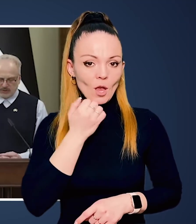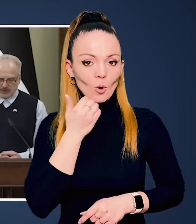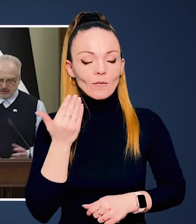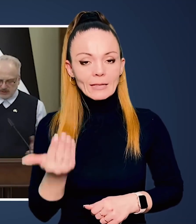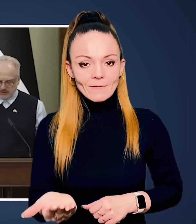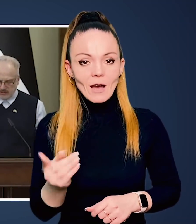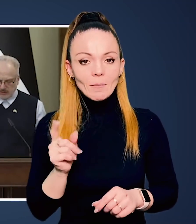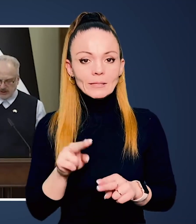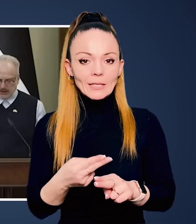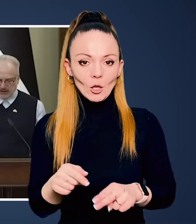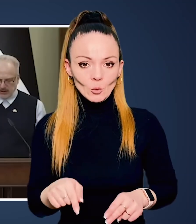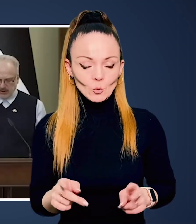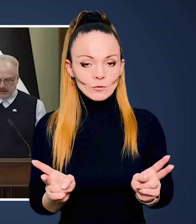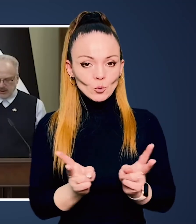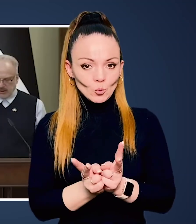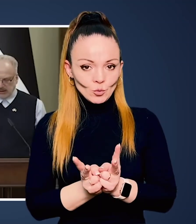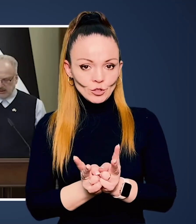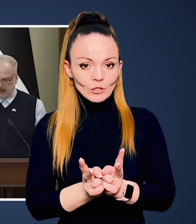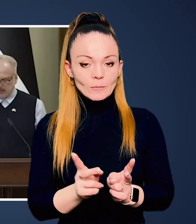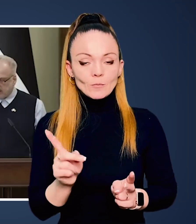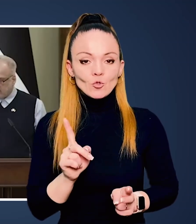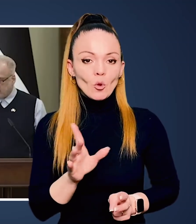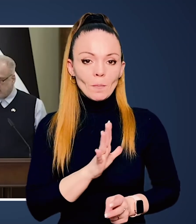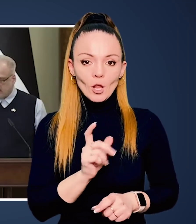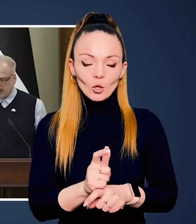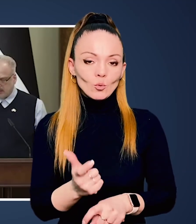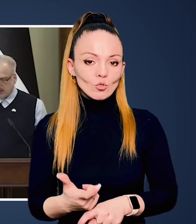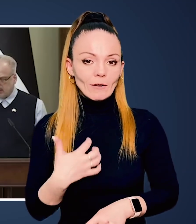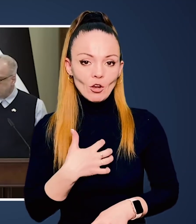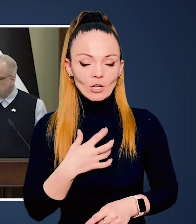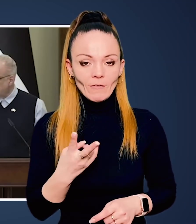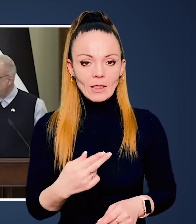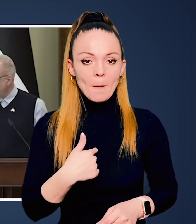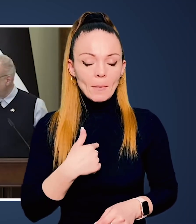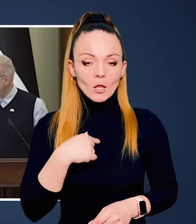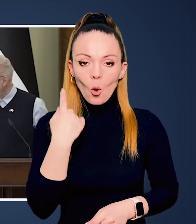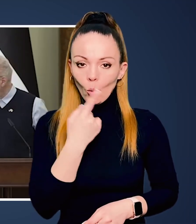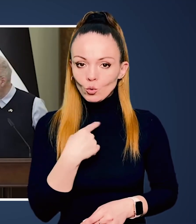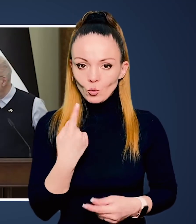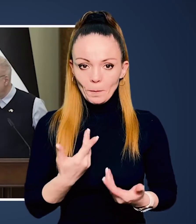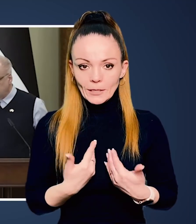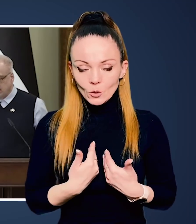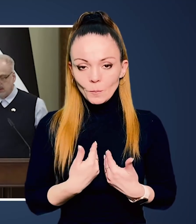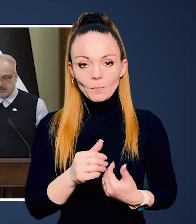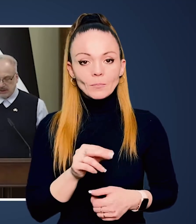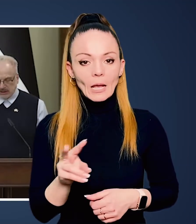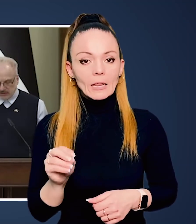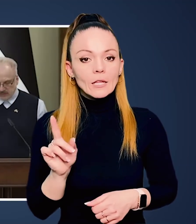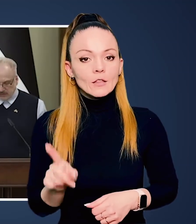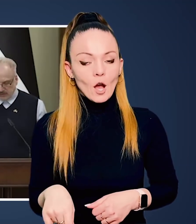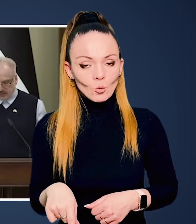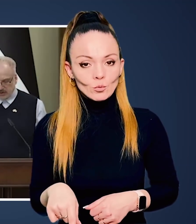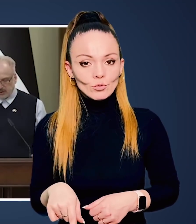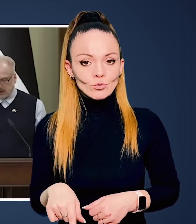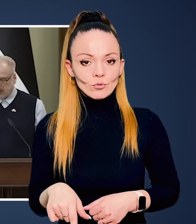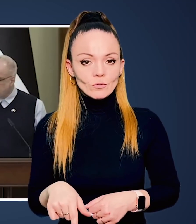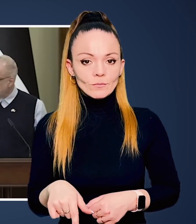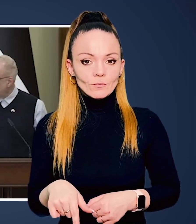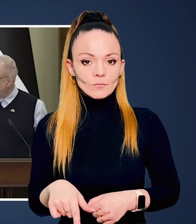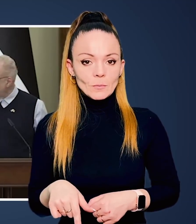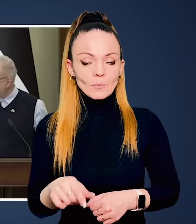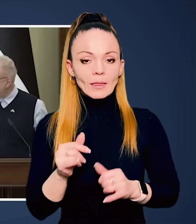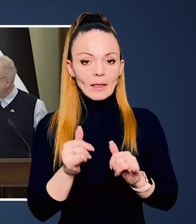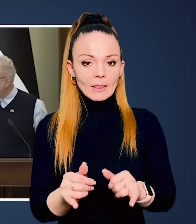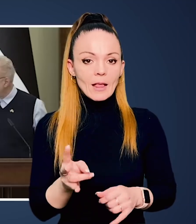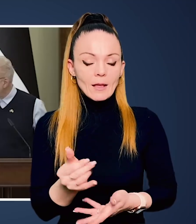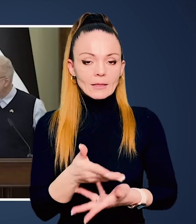хотів би щиро подякувати вам за цю зустріч, що була дуже важлива для мене особисто, але